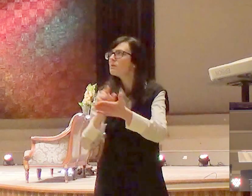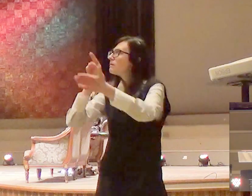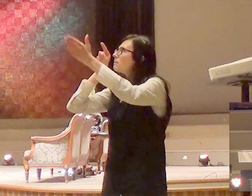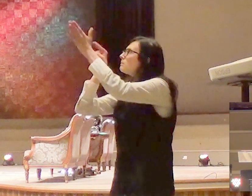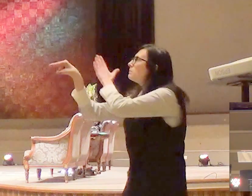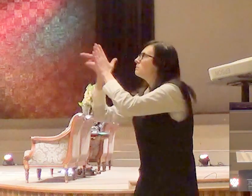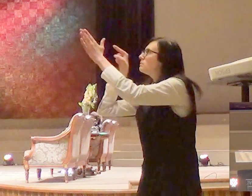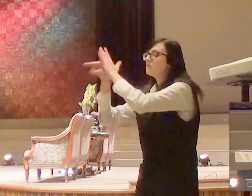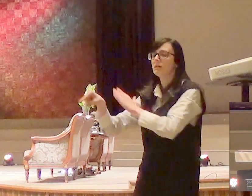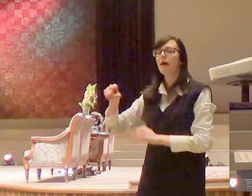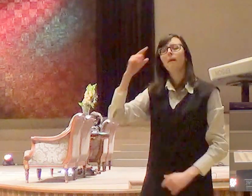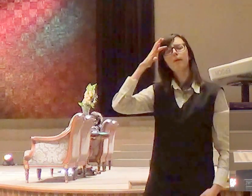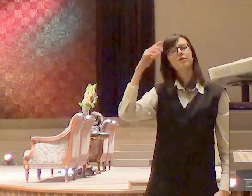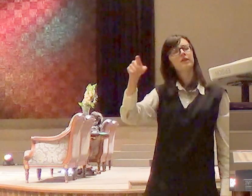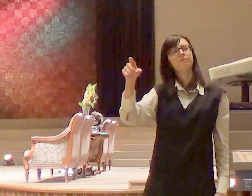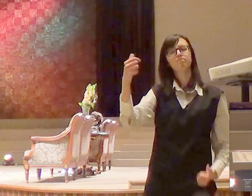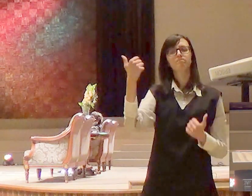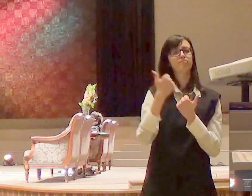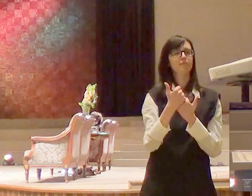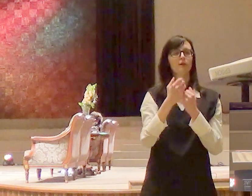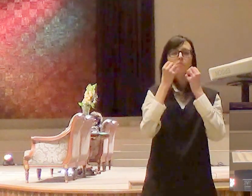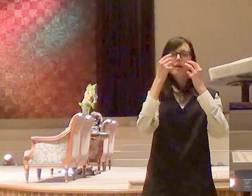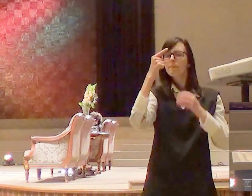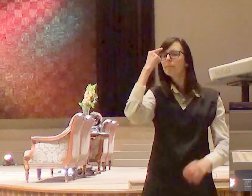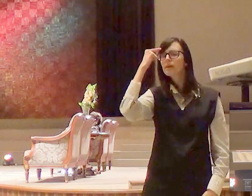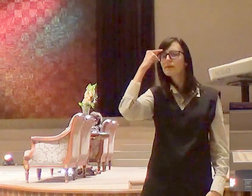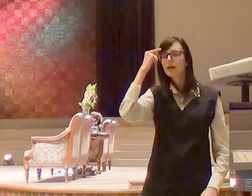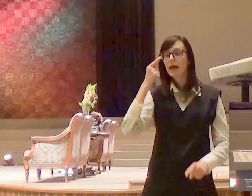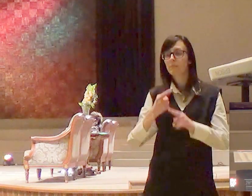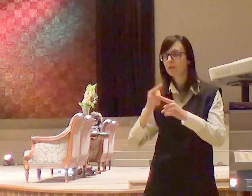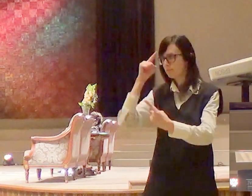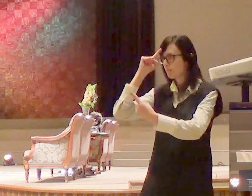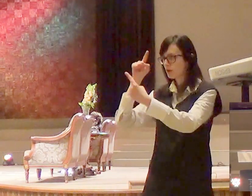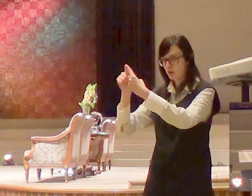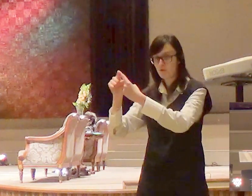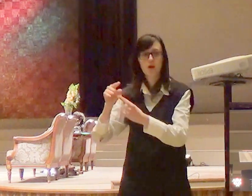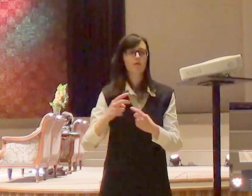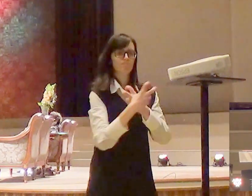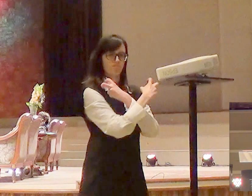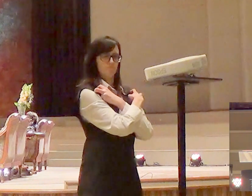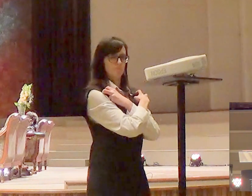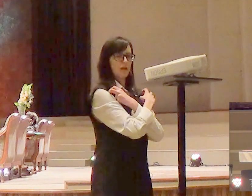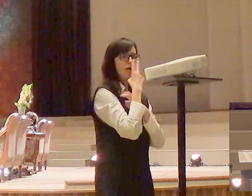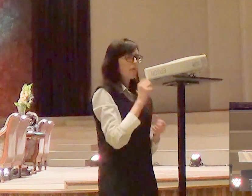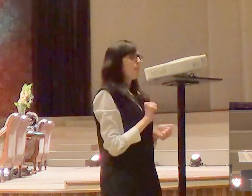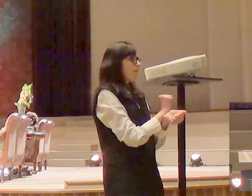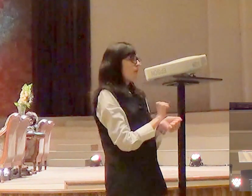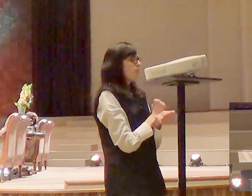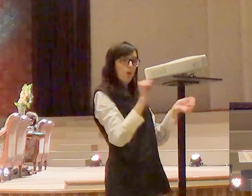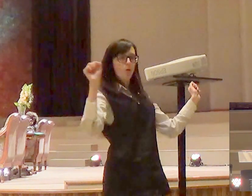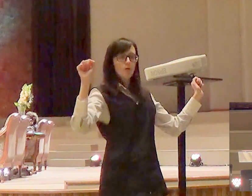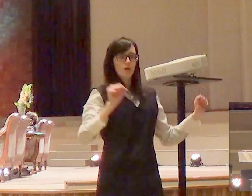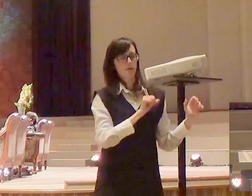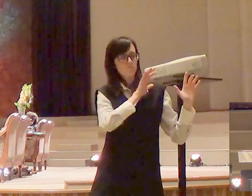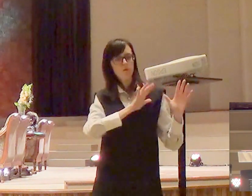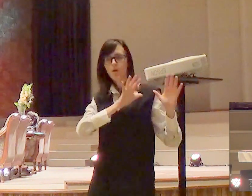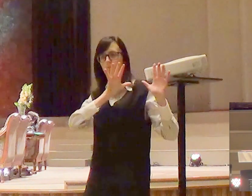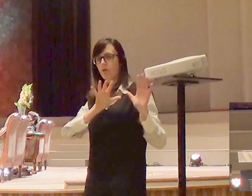uma meta, a meta é chegar na terra prometida, então o que você vai fazer? Você vai traçar um plano, e esse